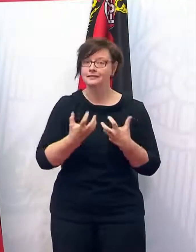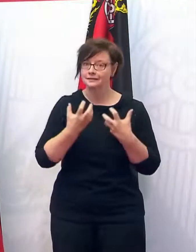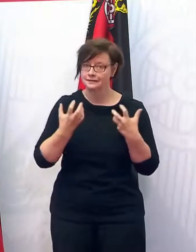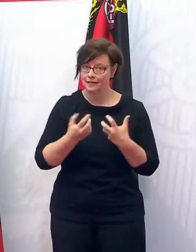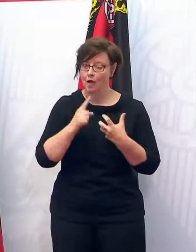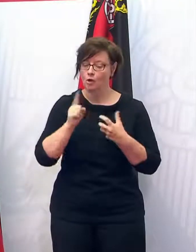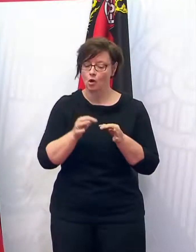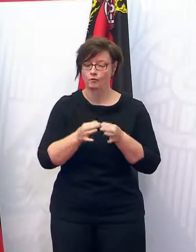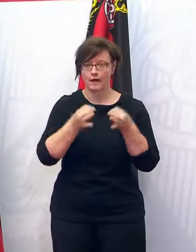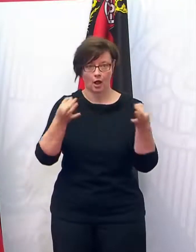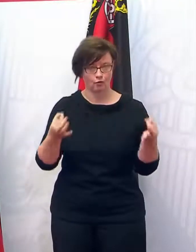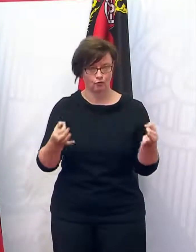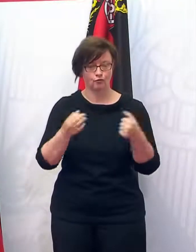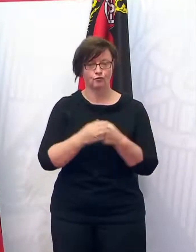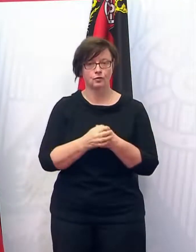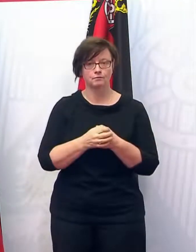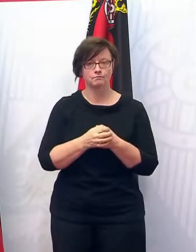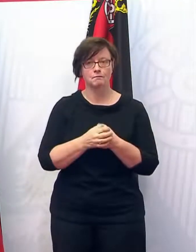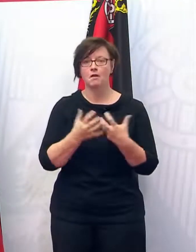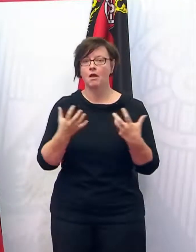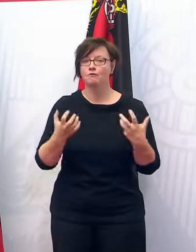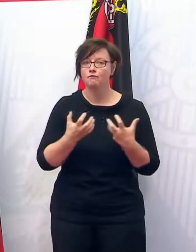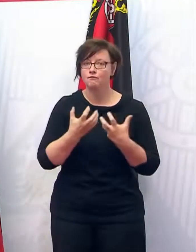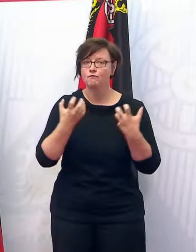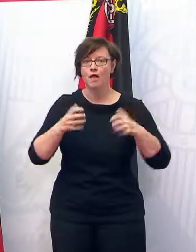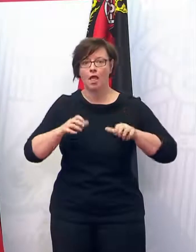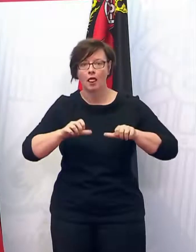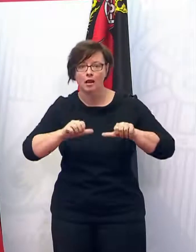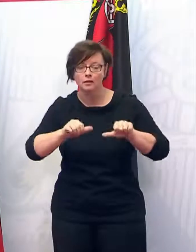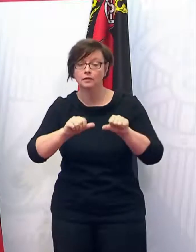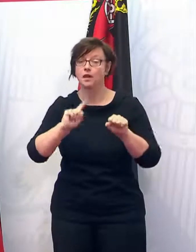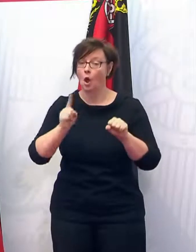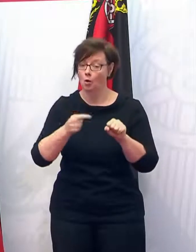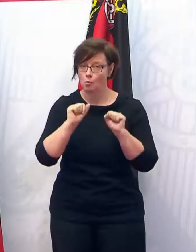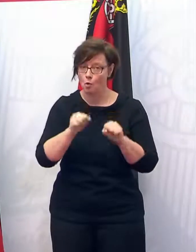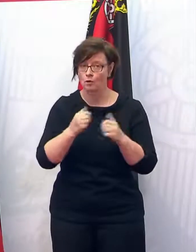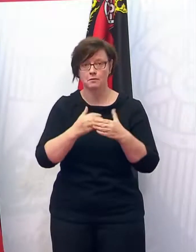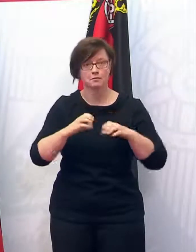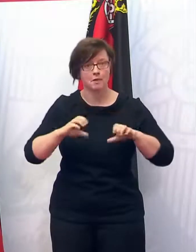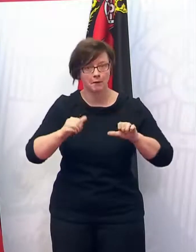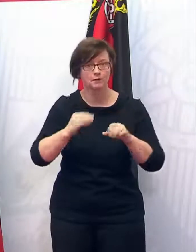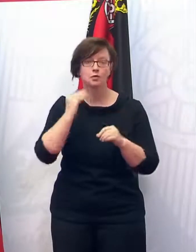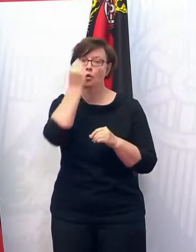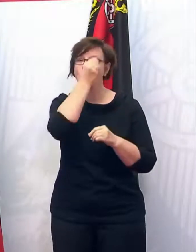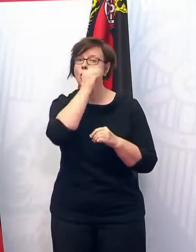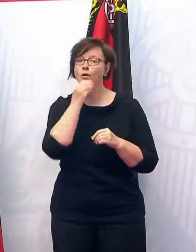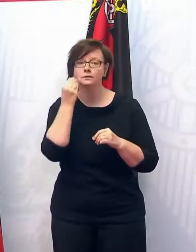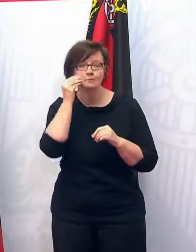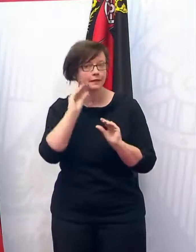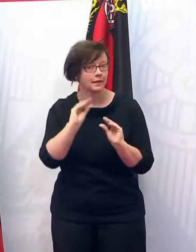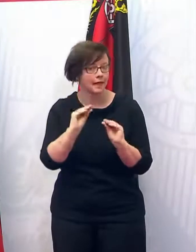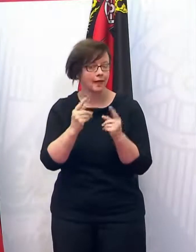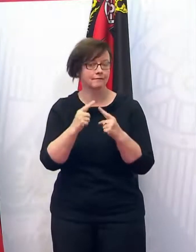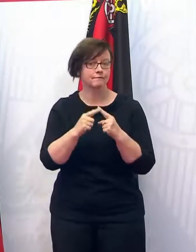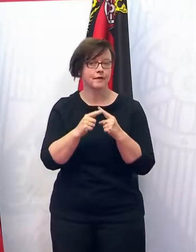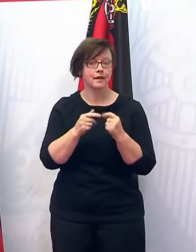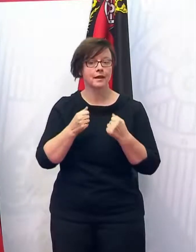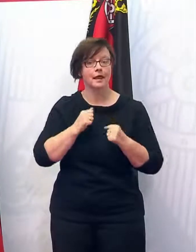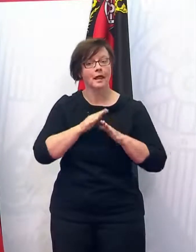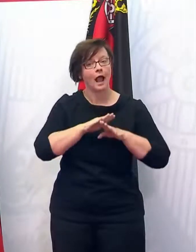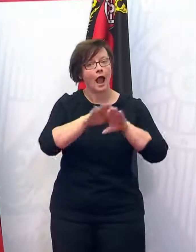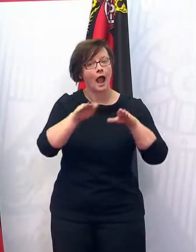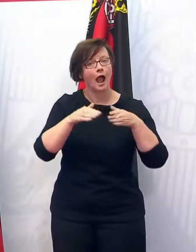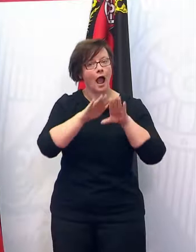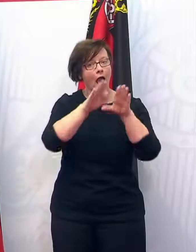öffnen. Wellnessangebote sind möglich, zum Beispiel Massagen, Kosmetikanwendungen und auch die Hallenbad